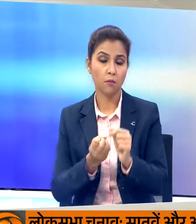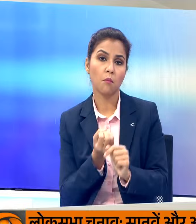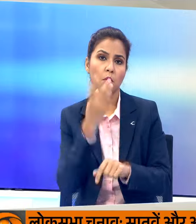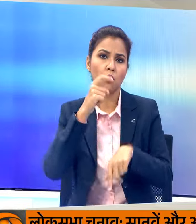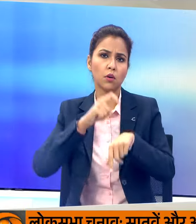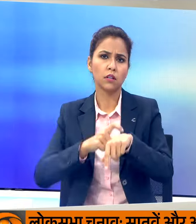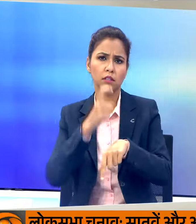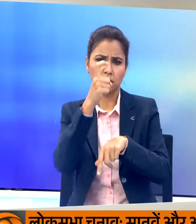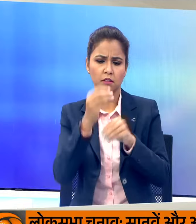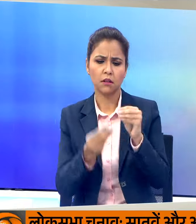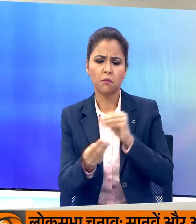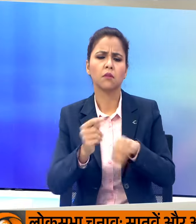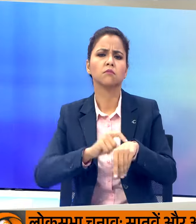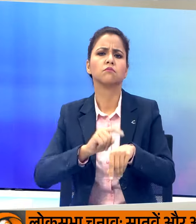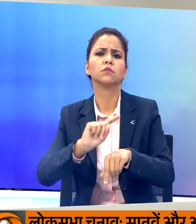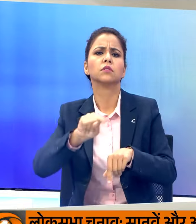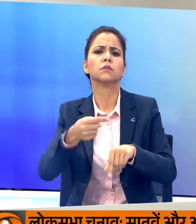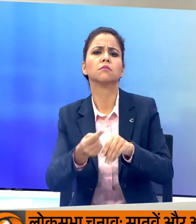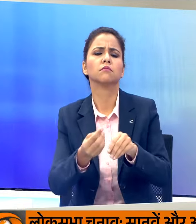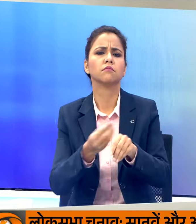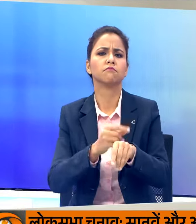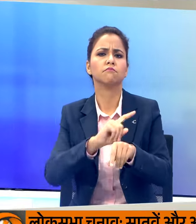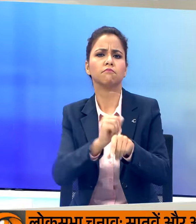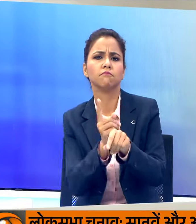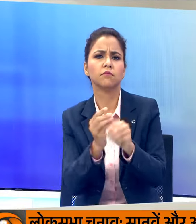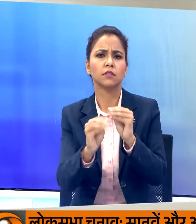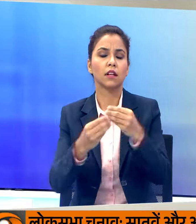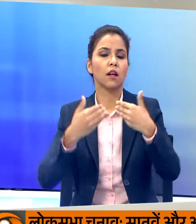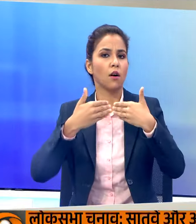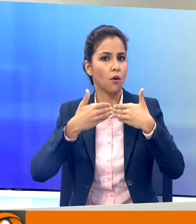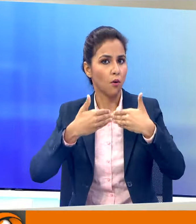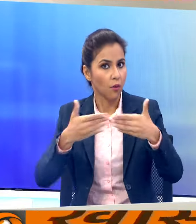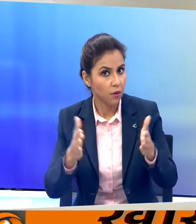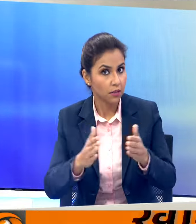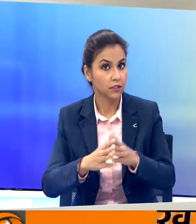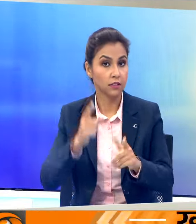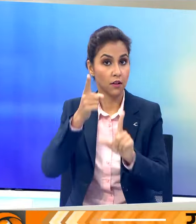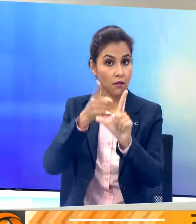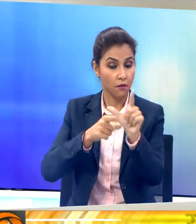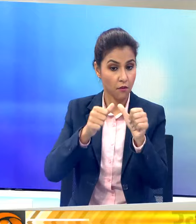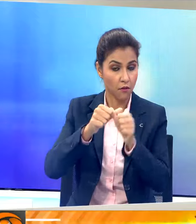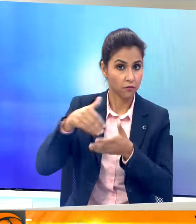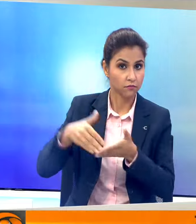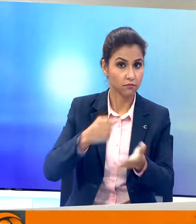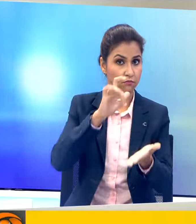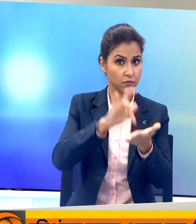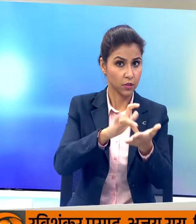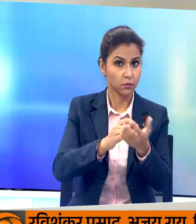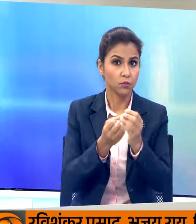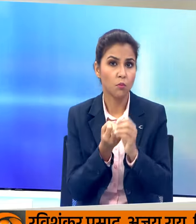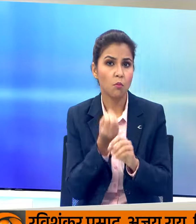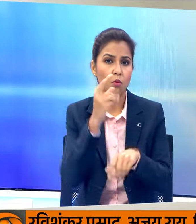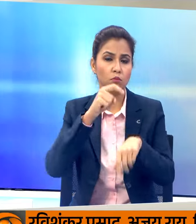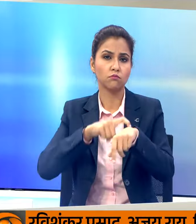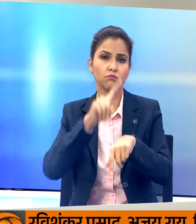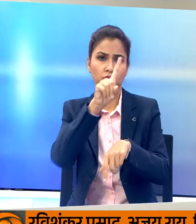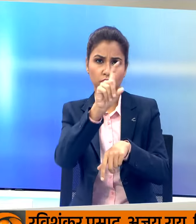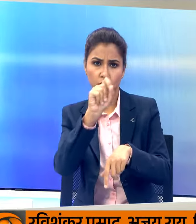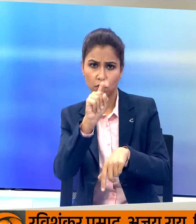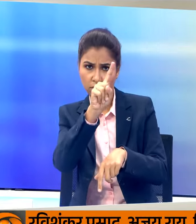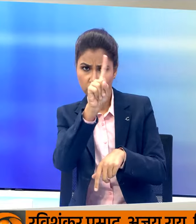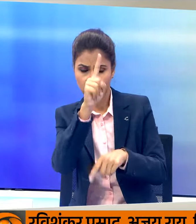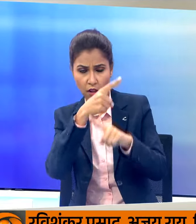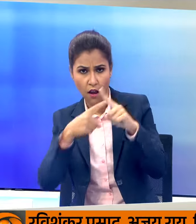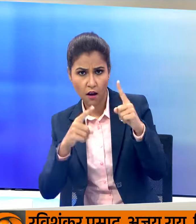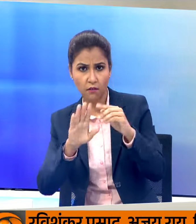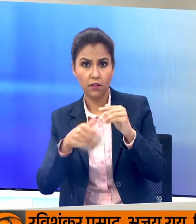यानि कि आपसे कुछ देर बाद केदारना धाम के कपाट खुलेंगे जबकि यमनोत्री धाम के कपाट सुभा करीब साड़े दस बजे